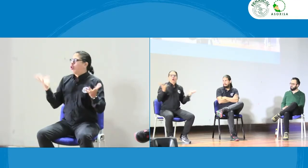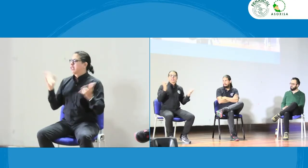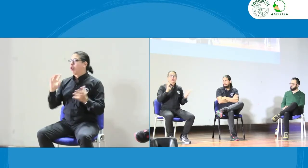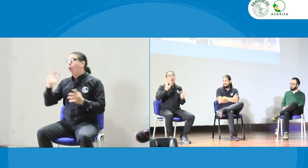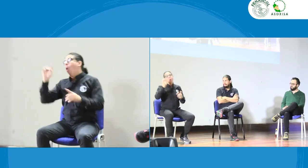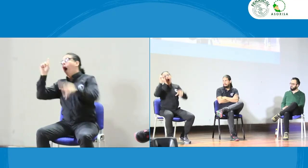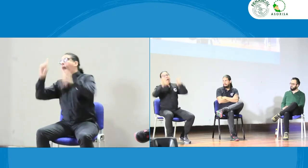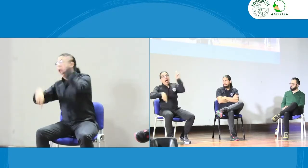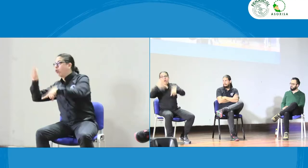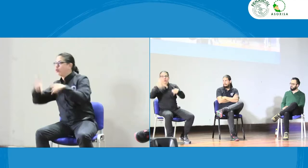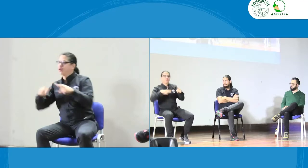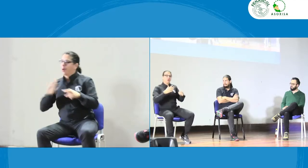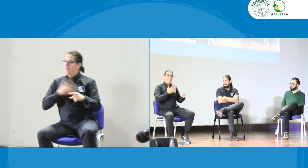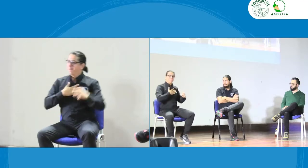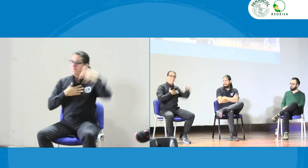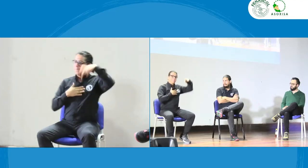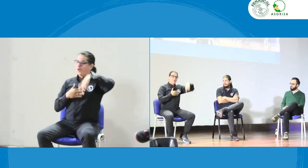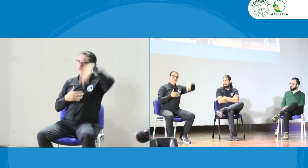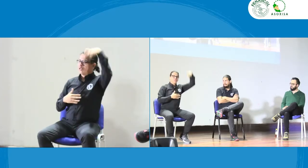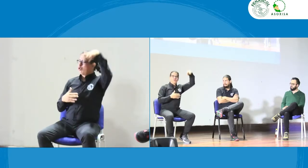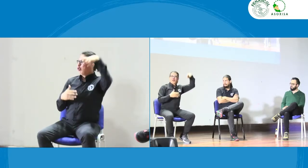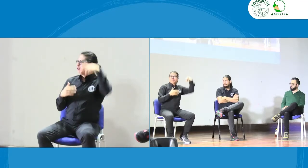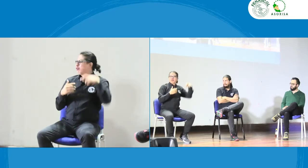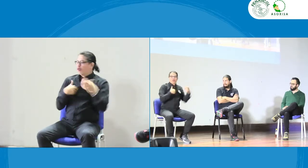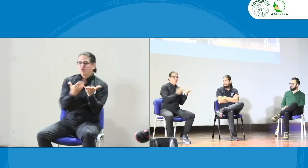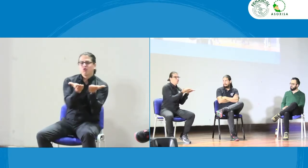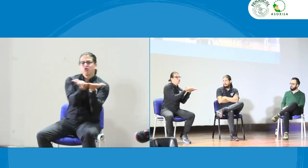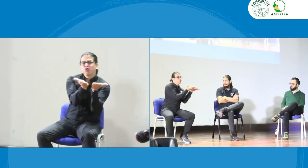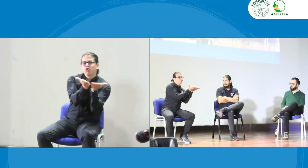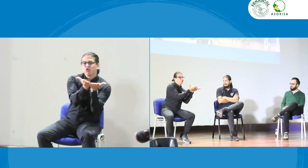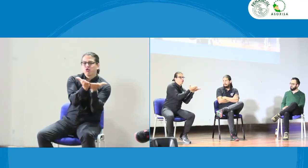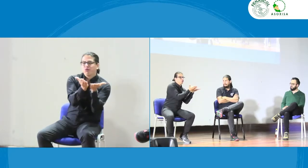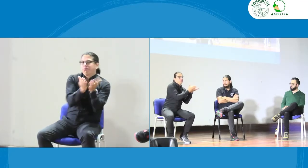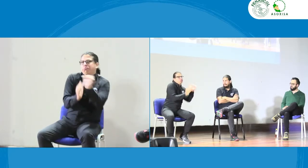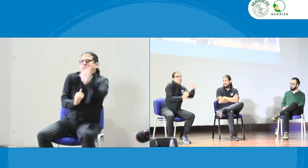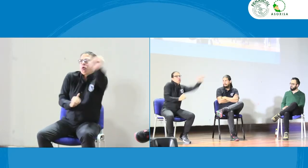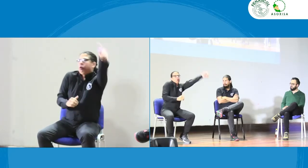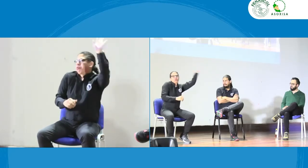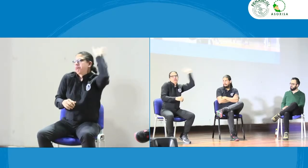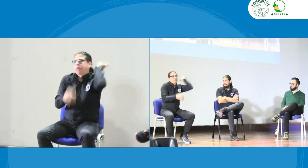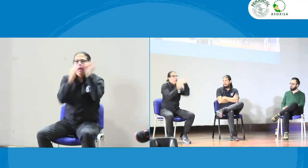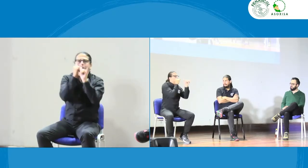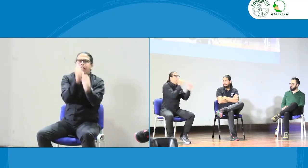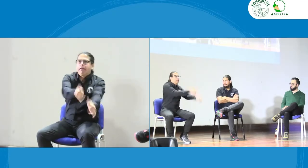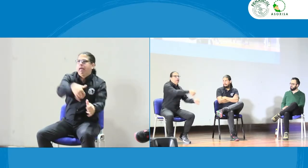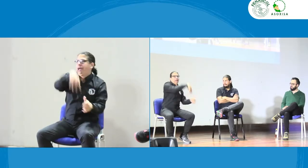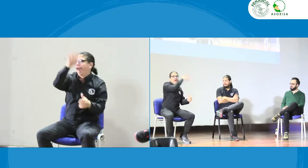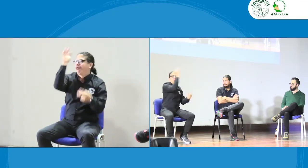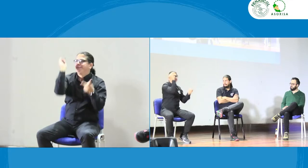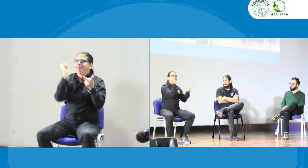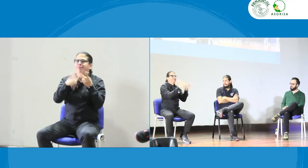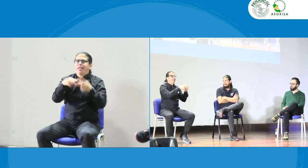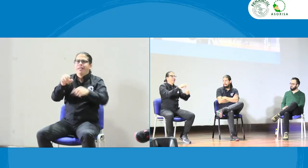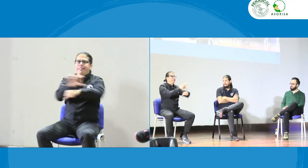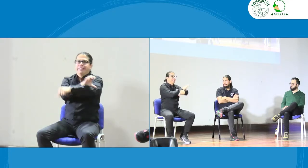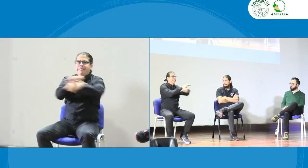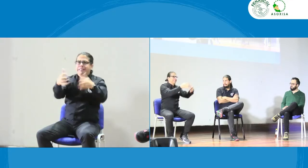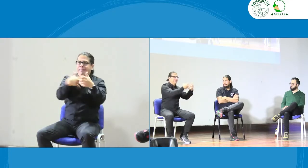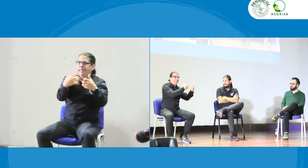simultánea y hacen muchas cosas o algunos son profesionales en otras áreas estudiaron otra cosa una